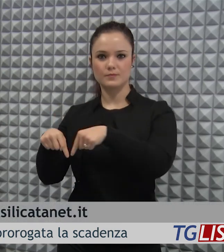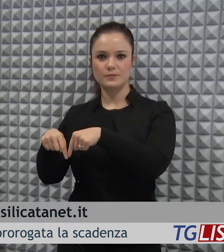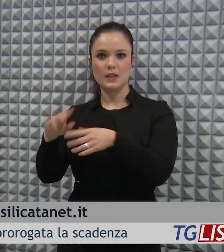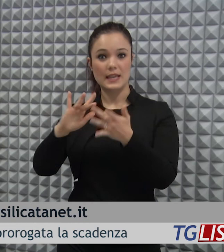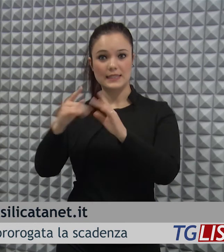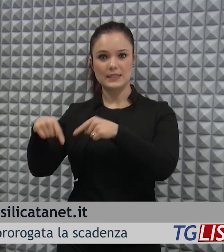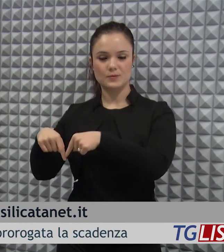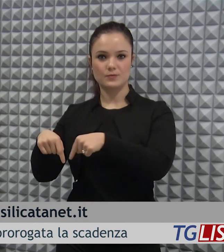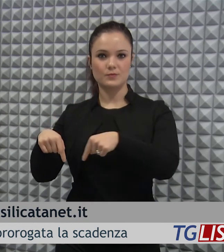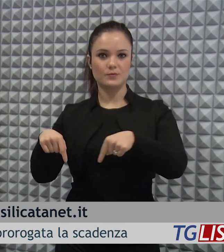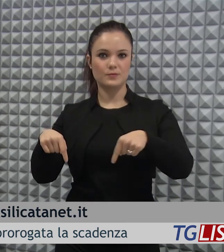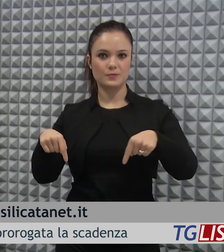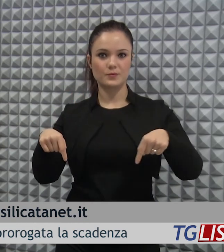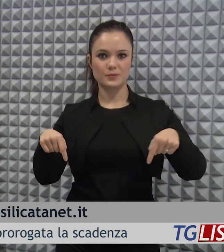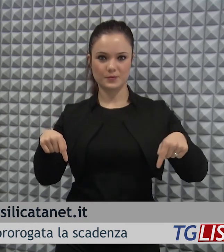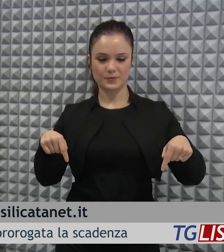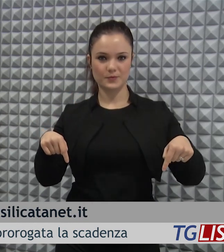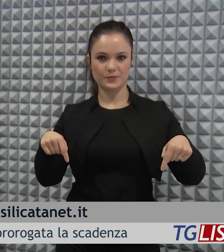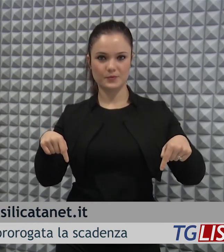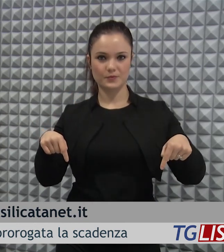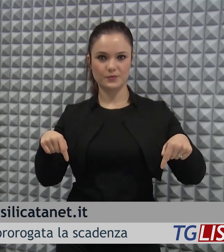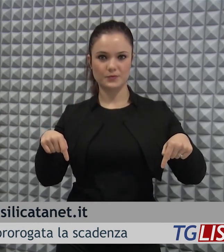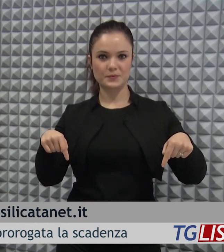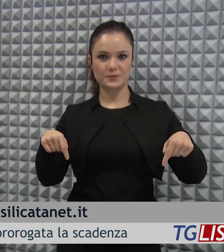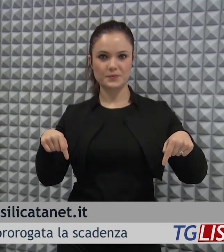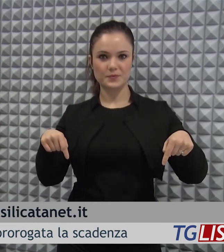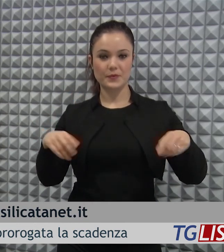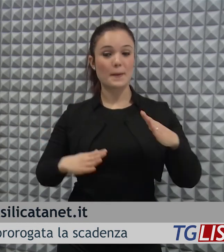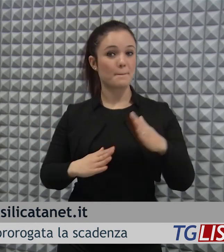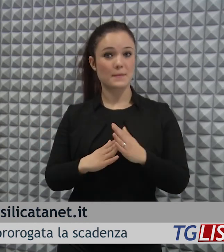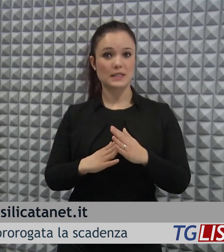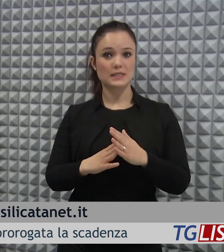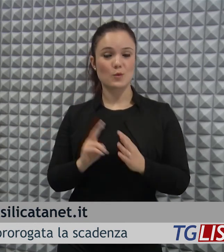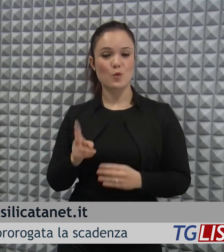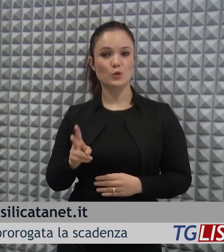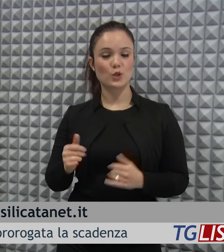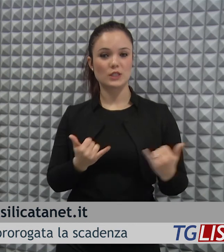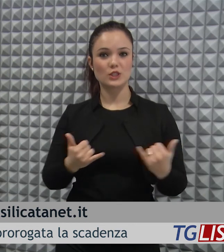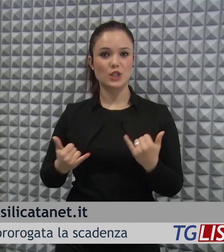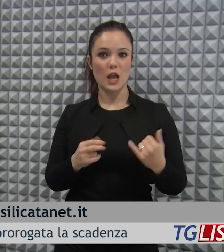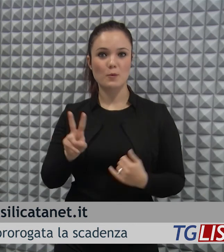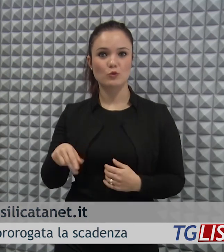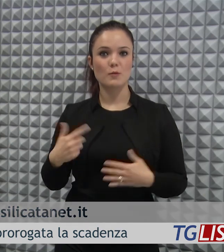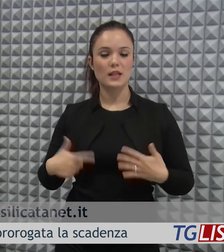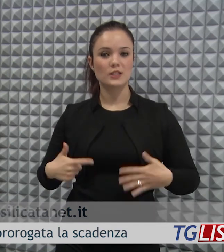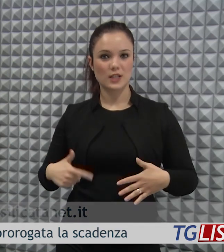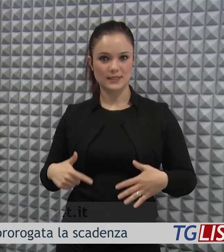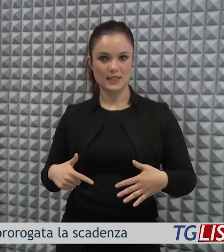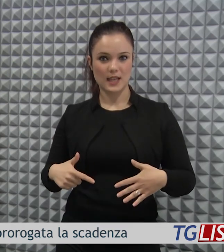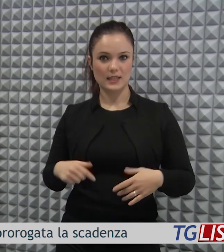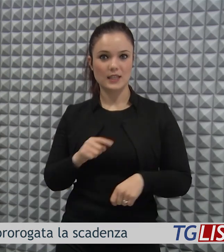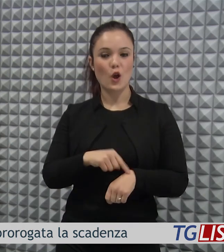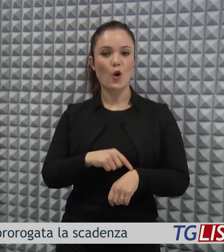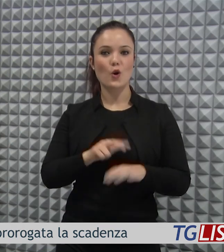portale basilicatanet.it fino al 12 dicembre 2017